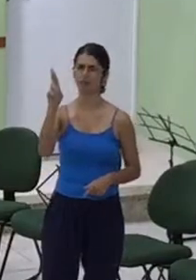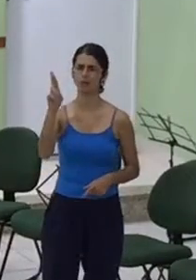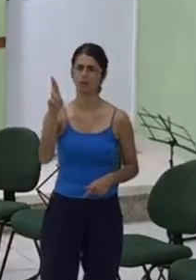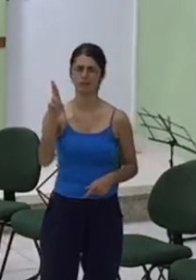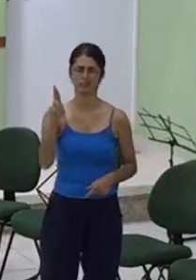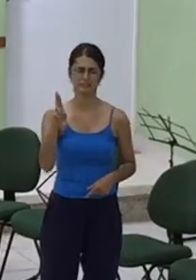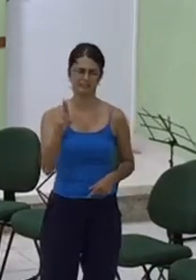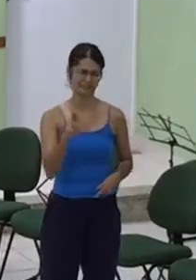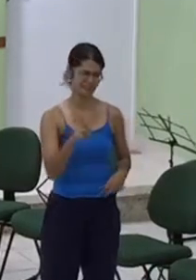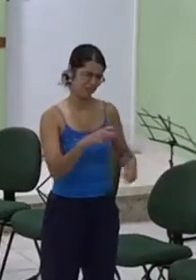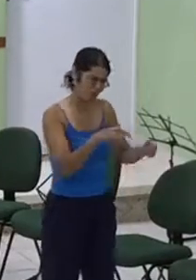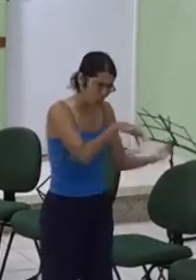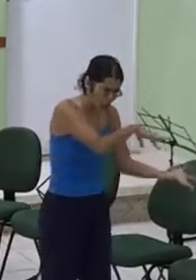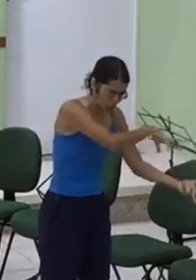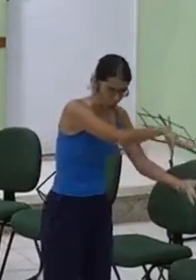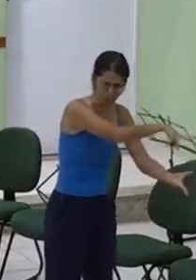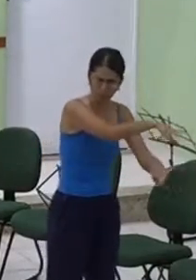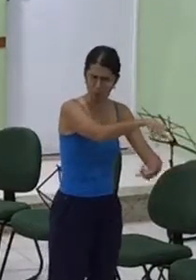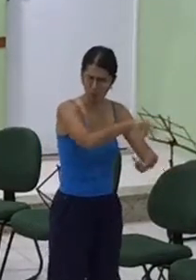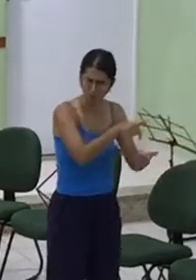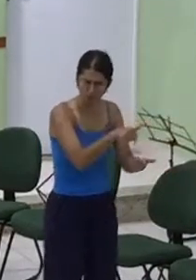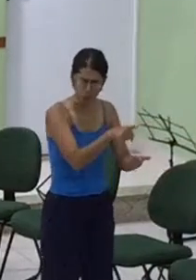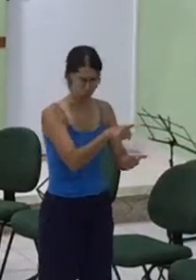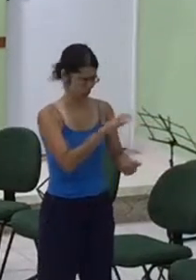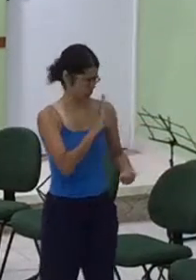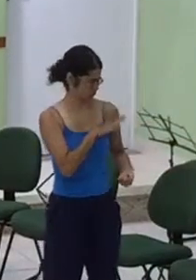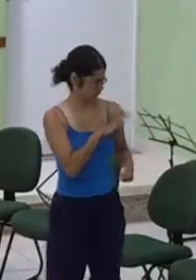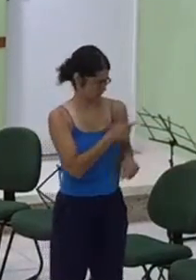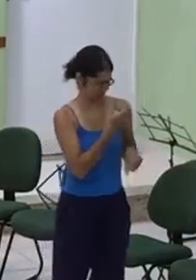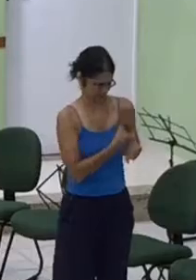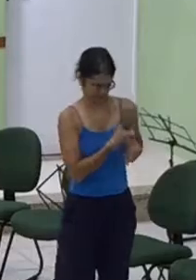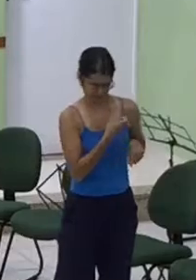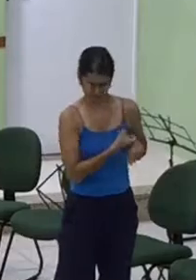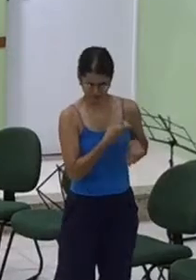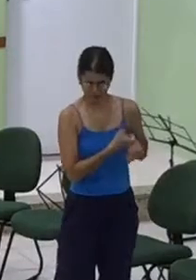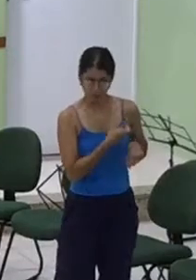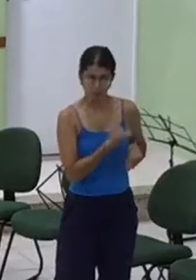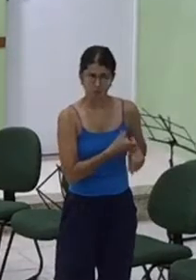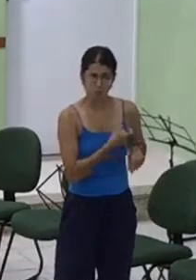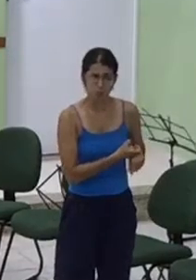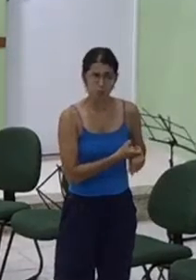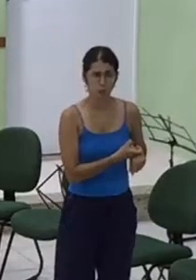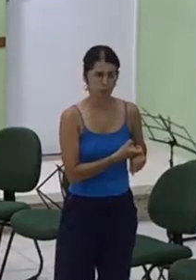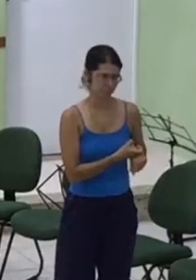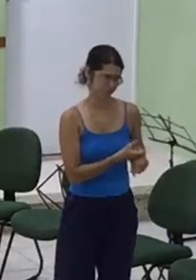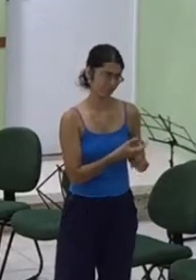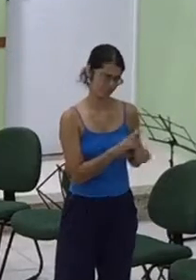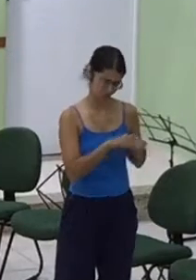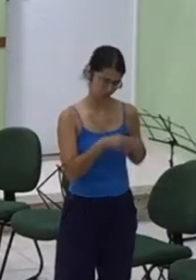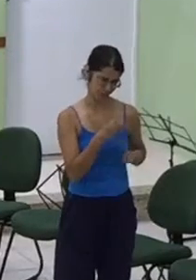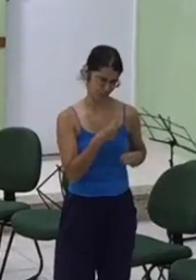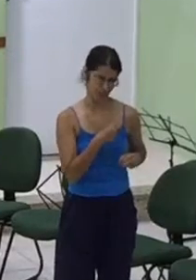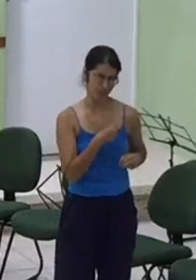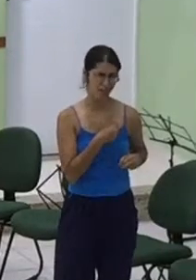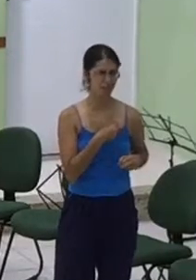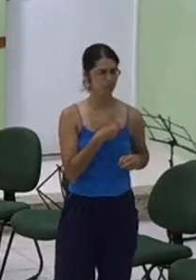geração obstinada, de um povo de coração petrificado pelo pecado. Usa-nos, Senhor,